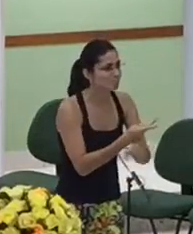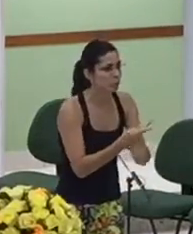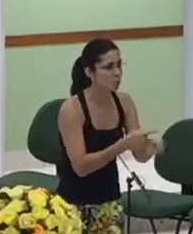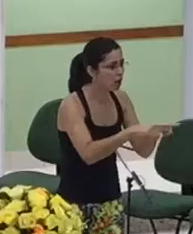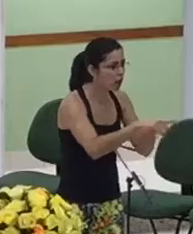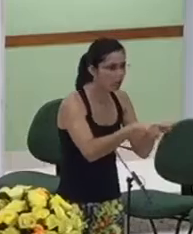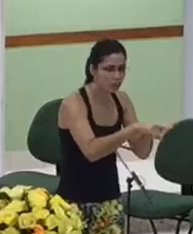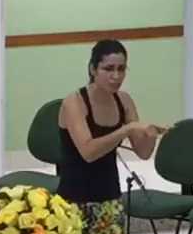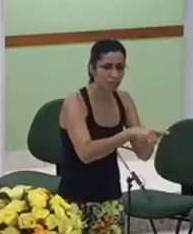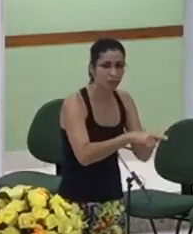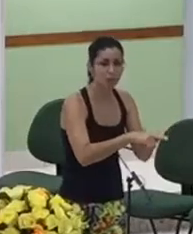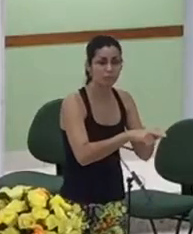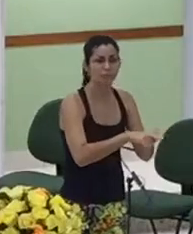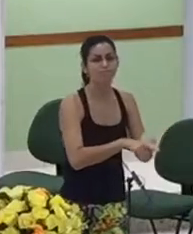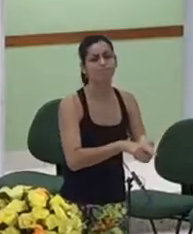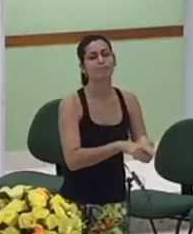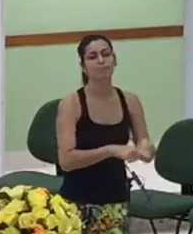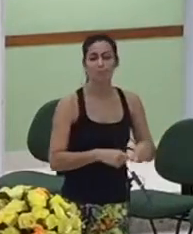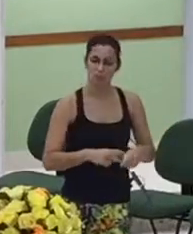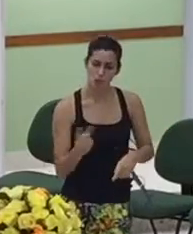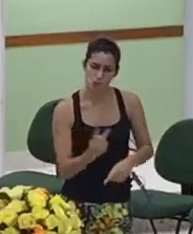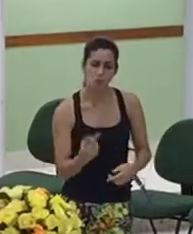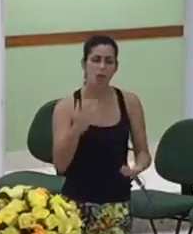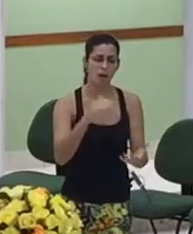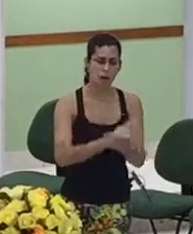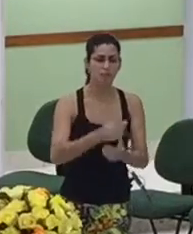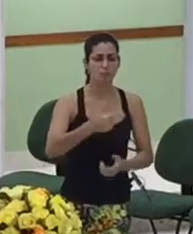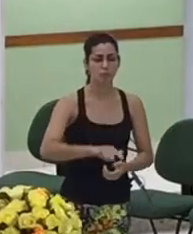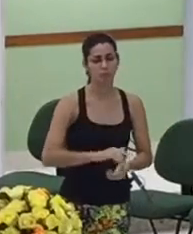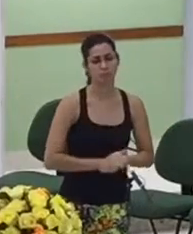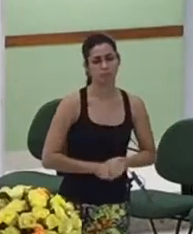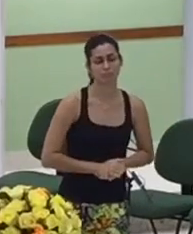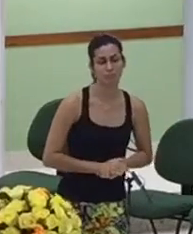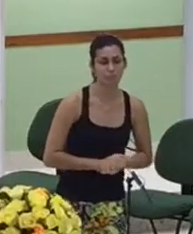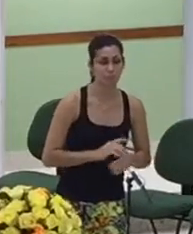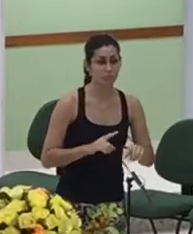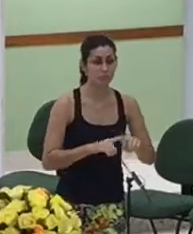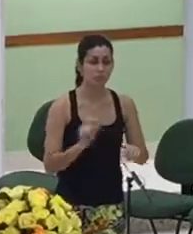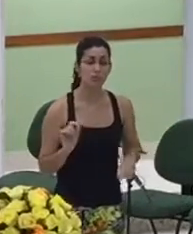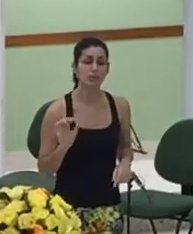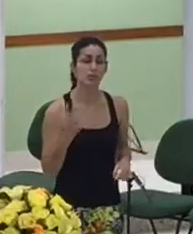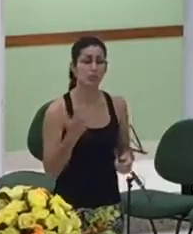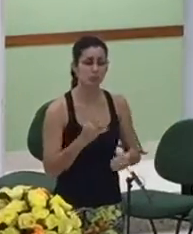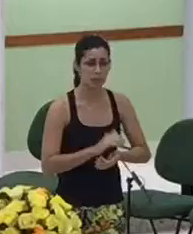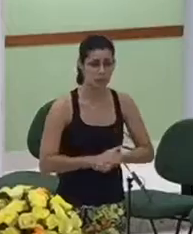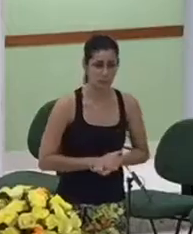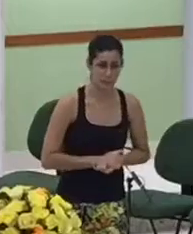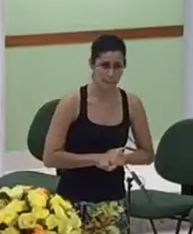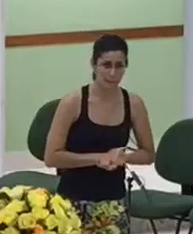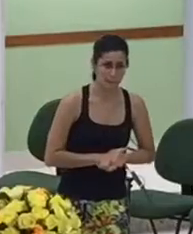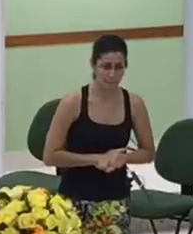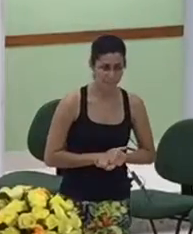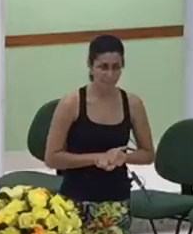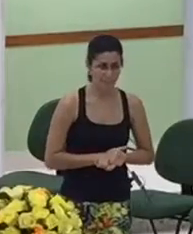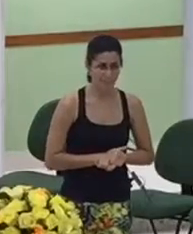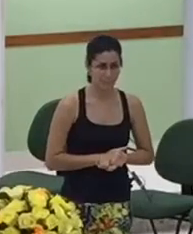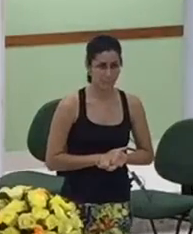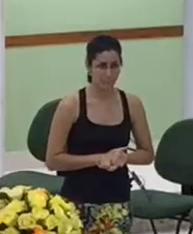espere quando chegar a idade o filho mais novo eu darei a você então a geração do meu filho